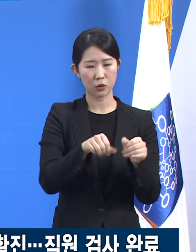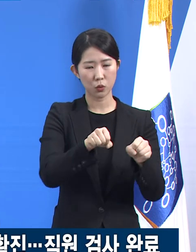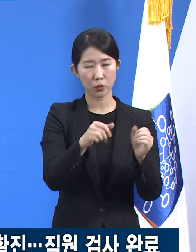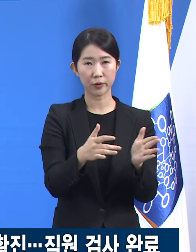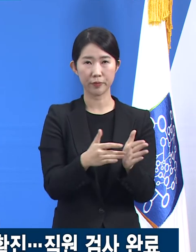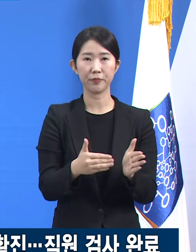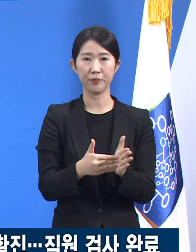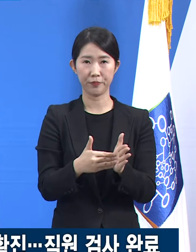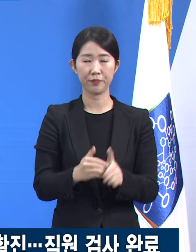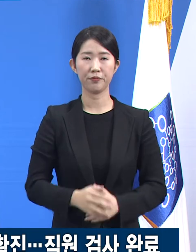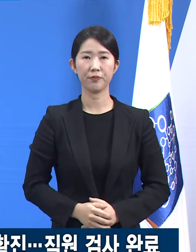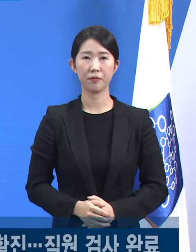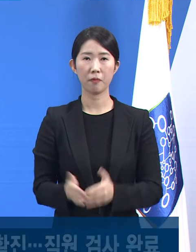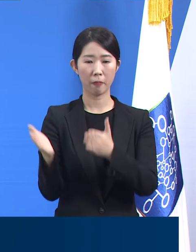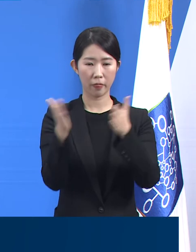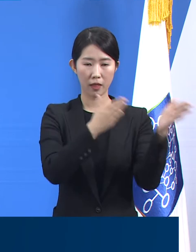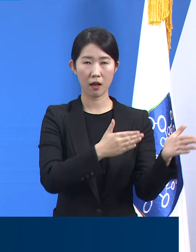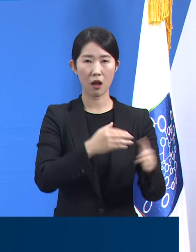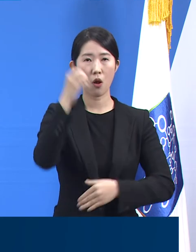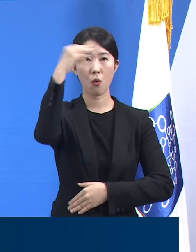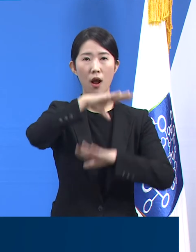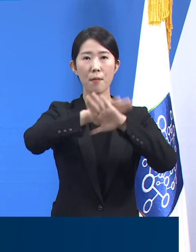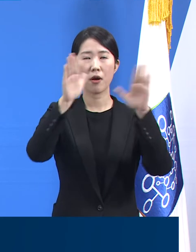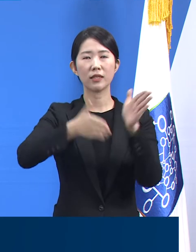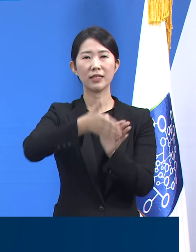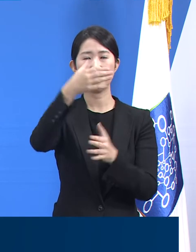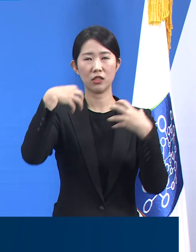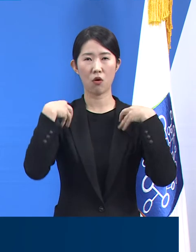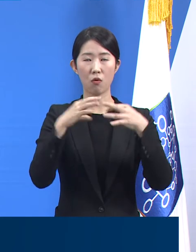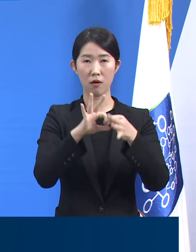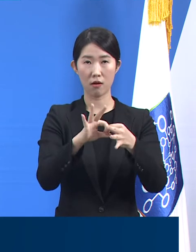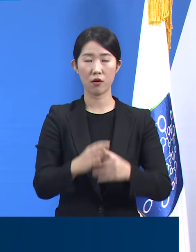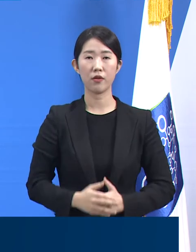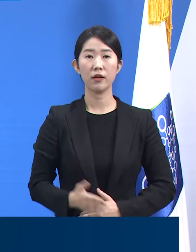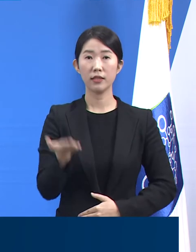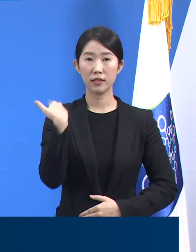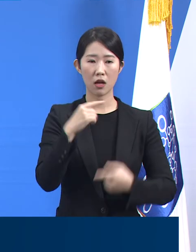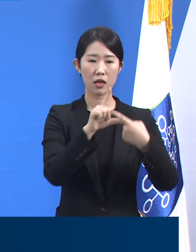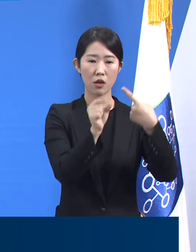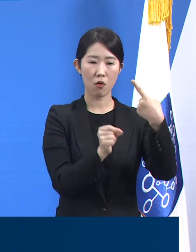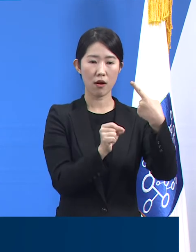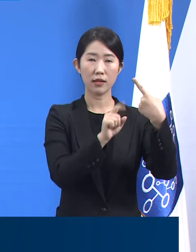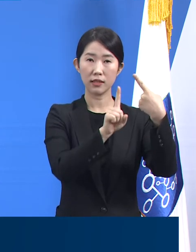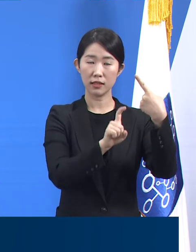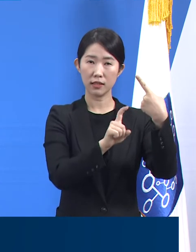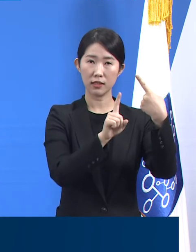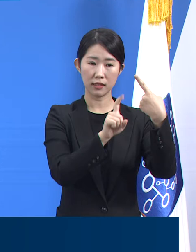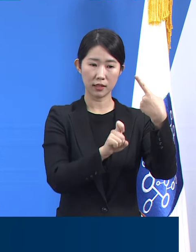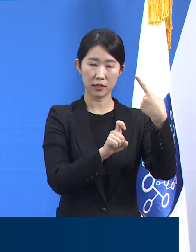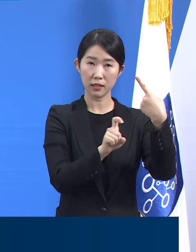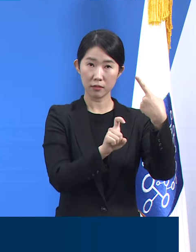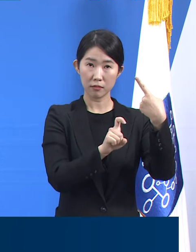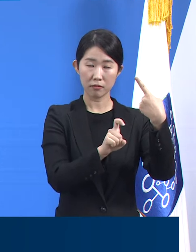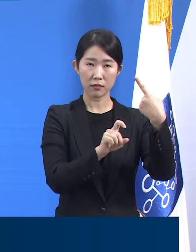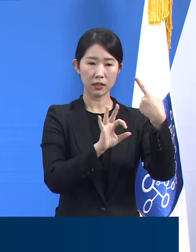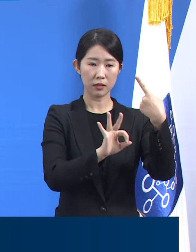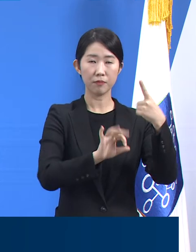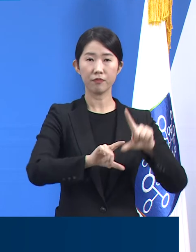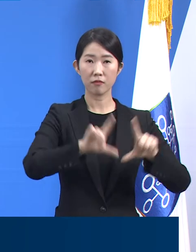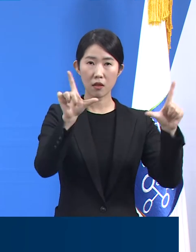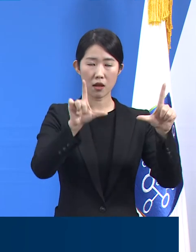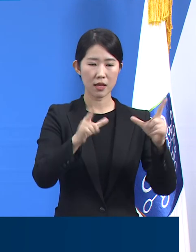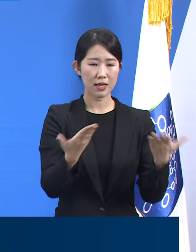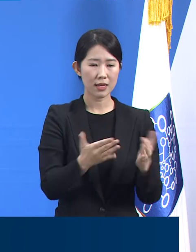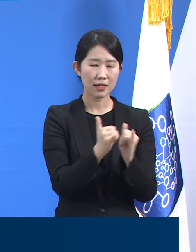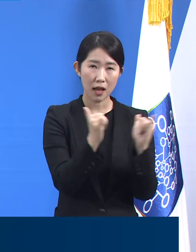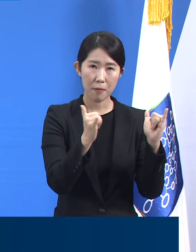광명시청 관련된 확진 상황입니다. 지난 1월 10일 광명시청 직원 1명과 자녀 1명 등 총 2명이